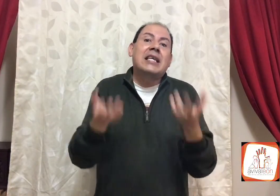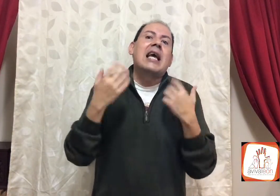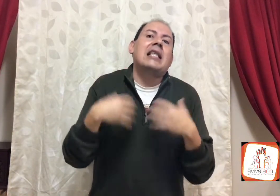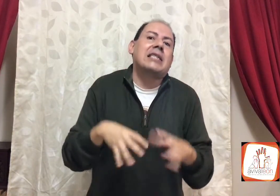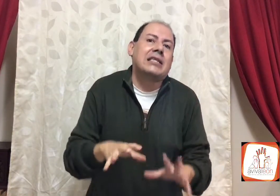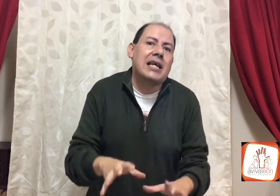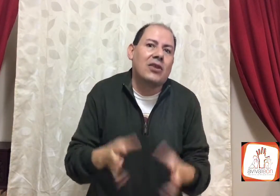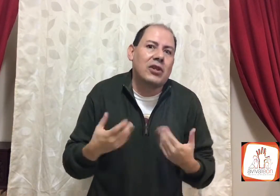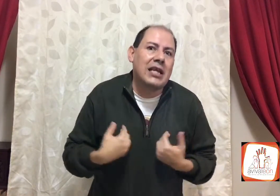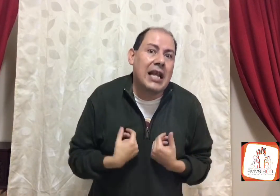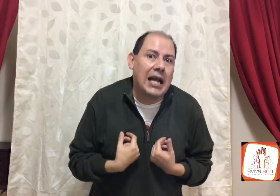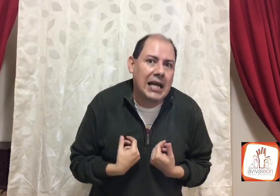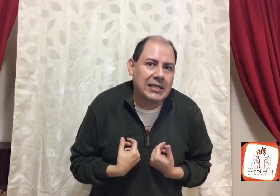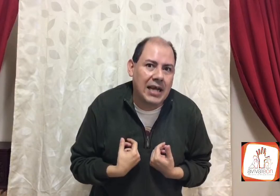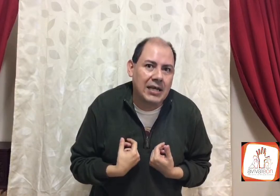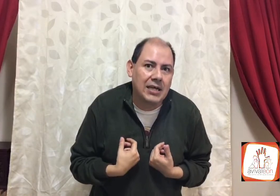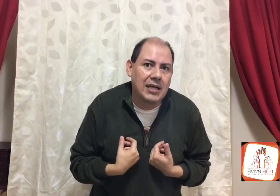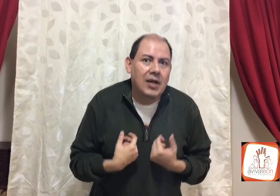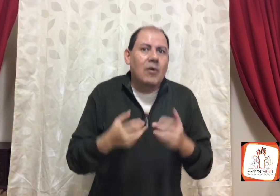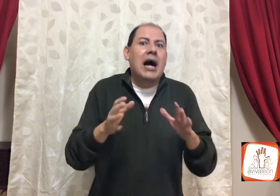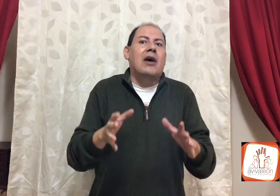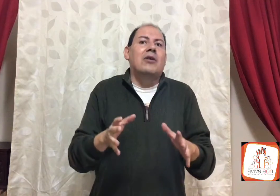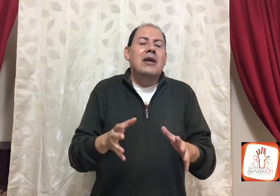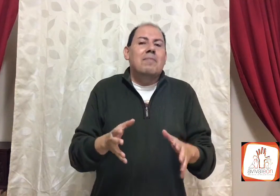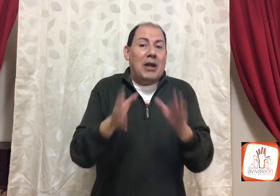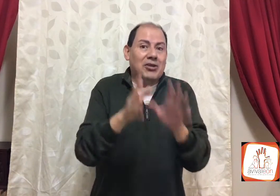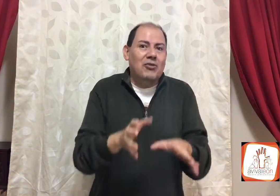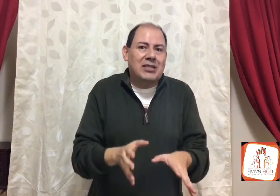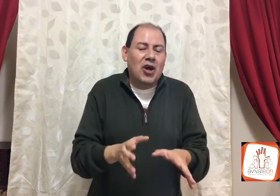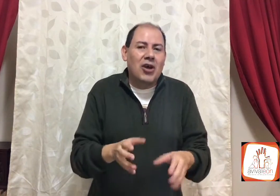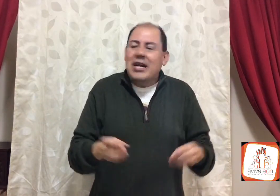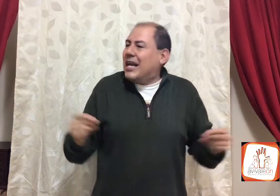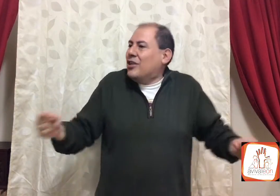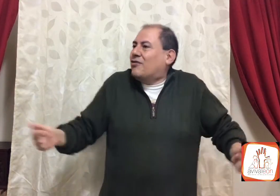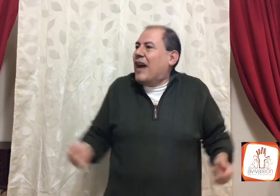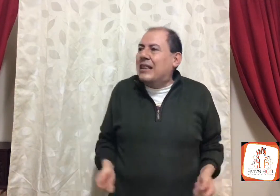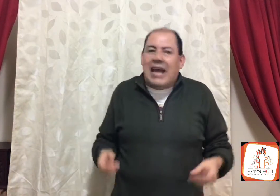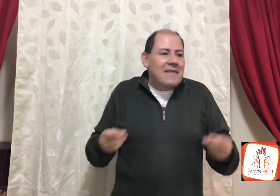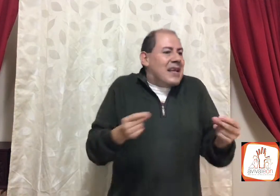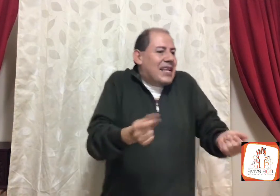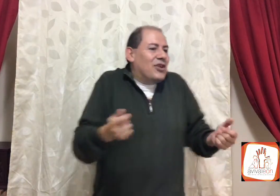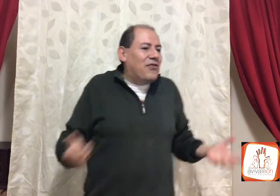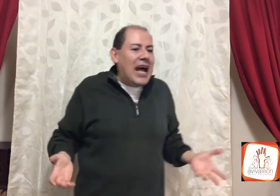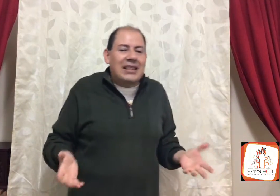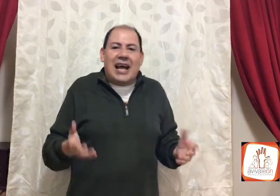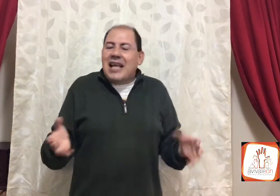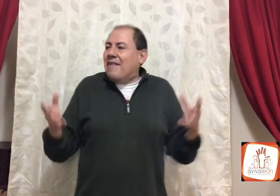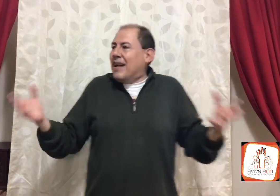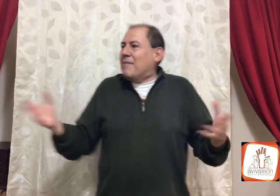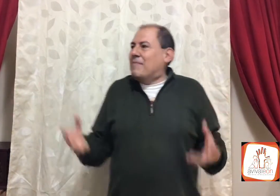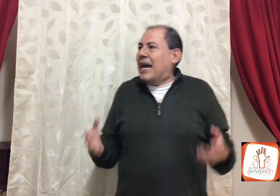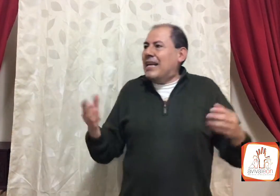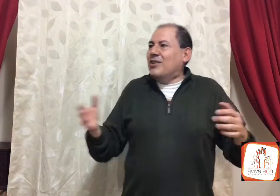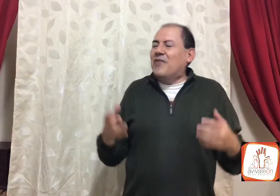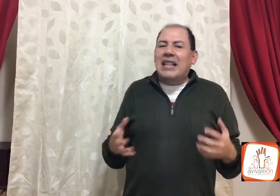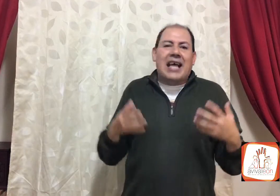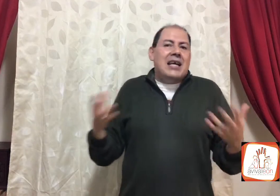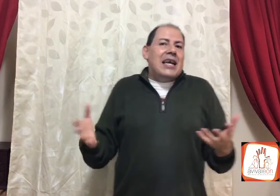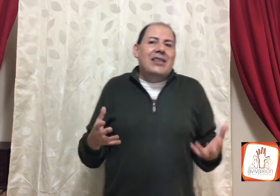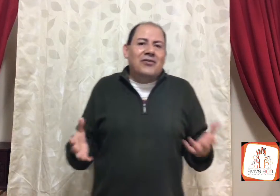el sacerdote de la casa. ¡Wow! Pero eso no es todo, ¿qué nos falta? ¿qué nos falta? A ver, mamá, ¿qué nos falta? ¿qué nos